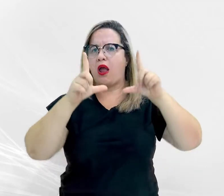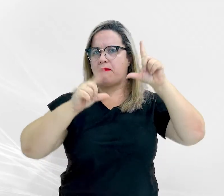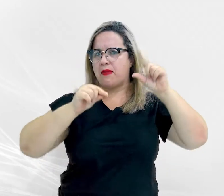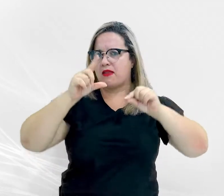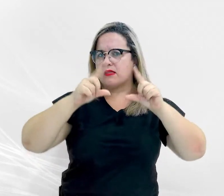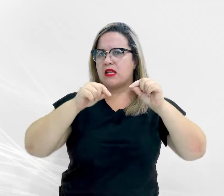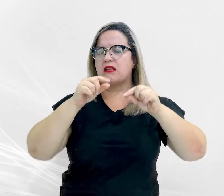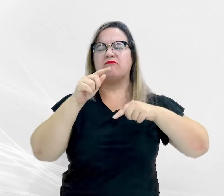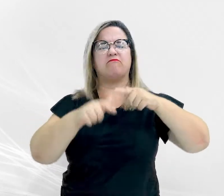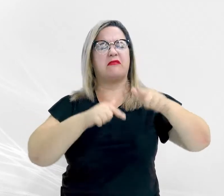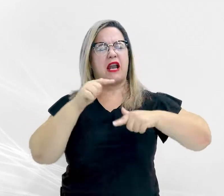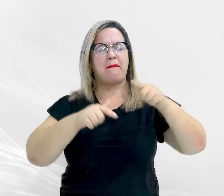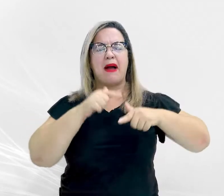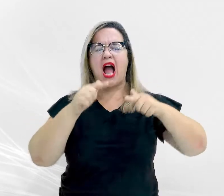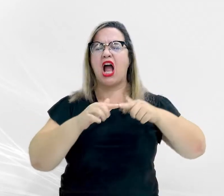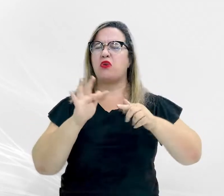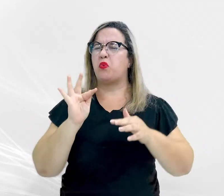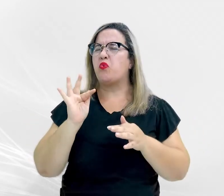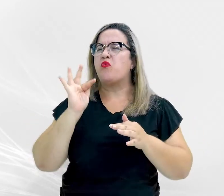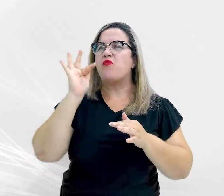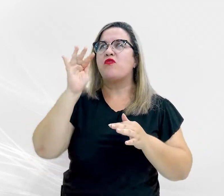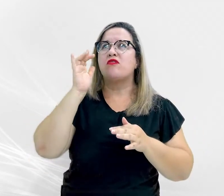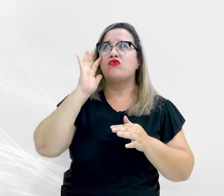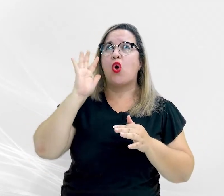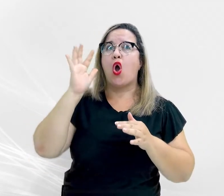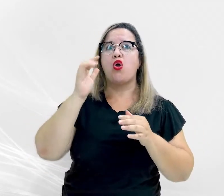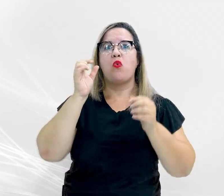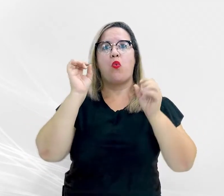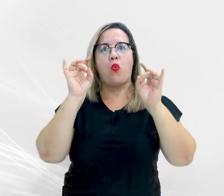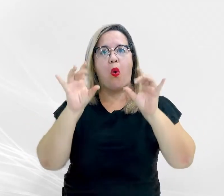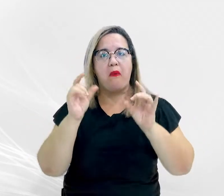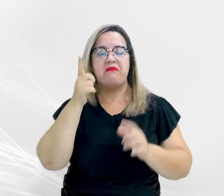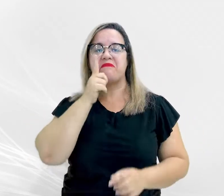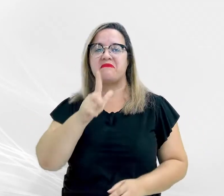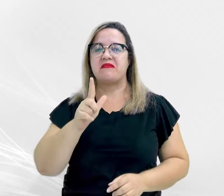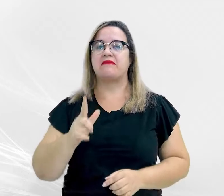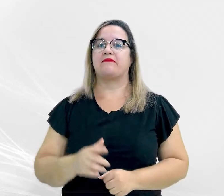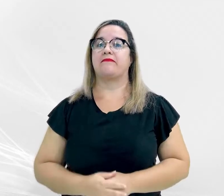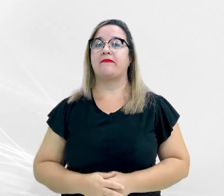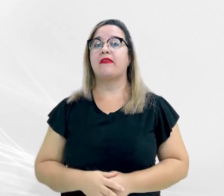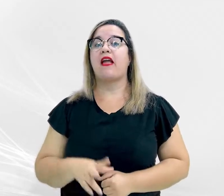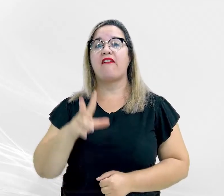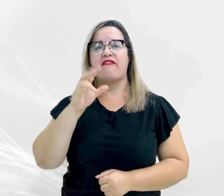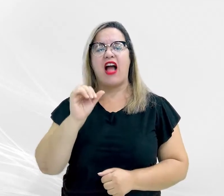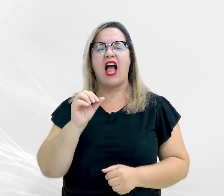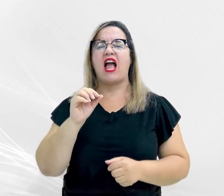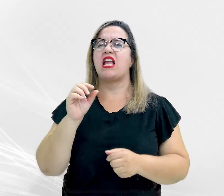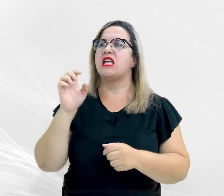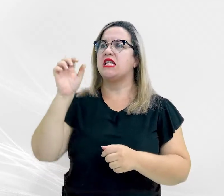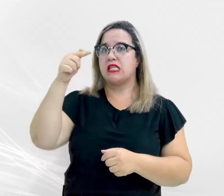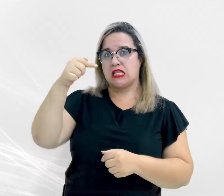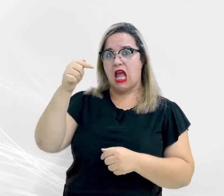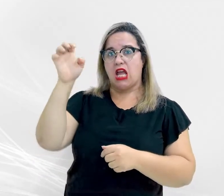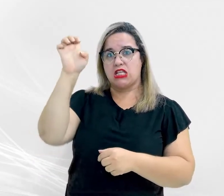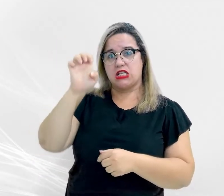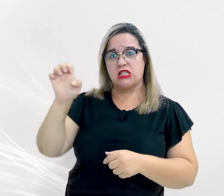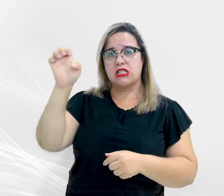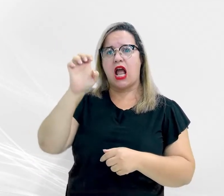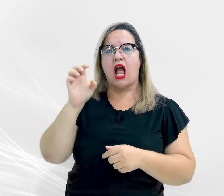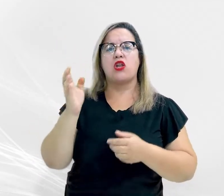deste sonho. Com este espaço, os Ministérios Públicos desses sete estados terão melhores condições para desenvolver relações institucionais